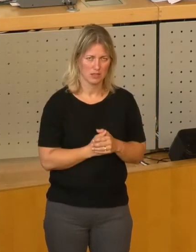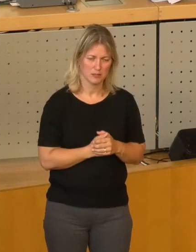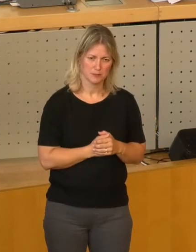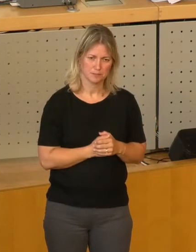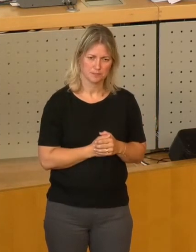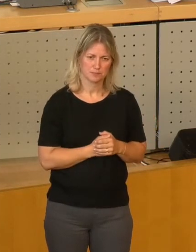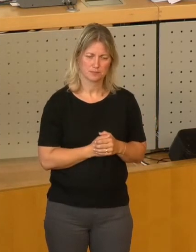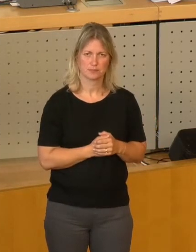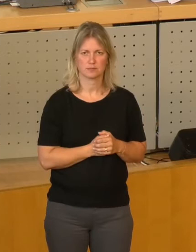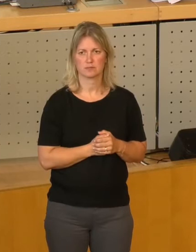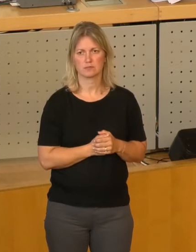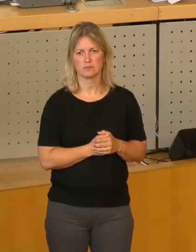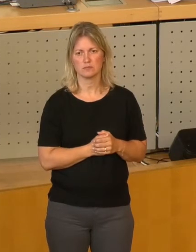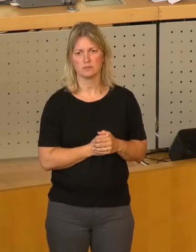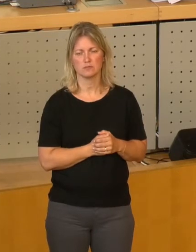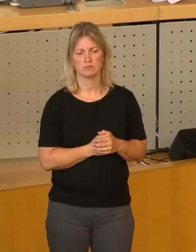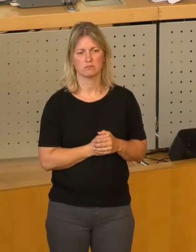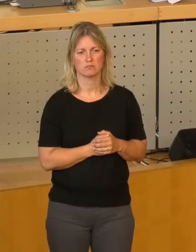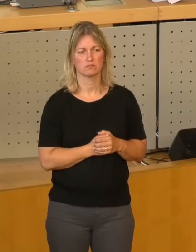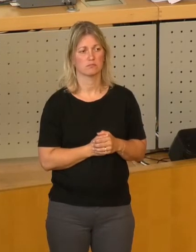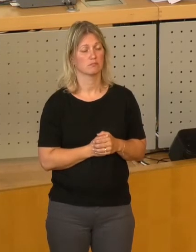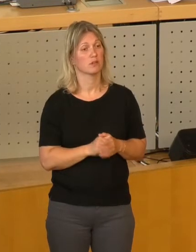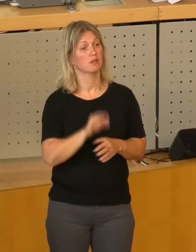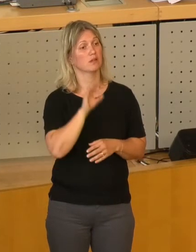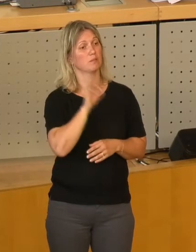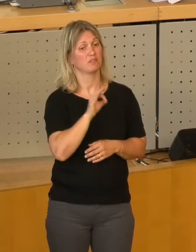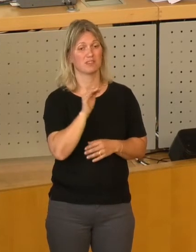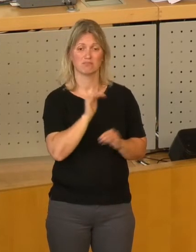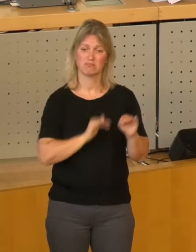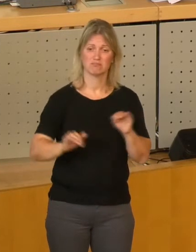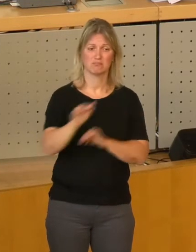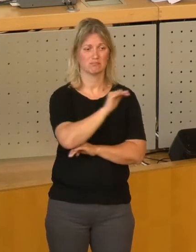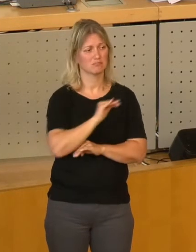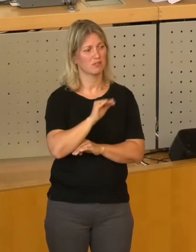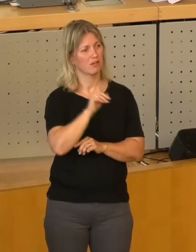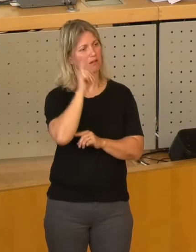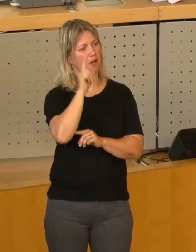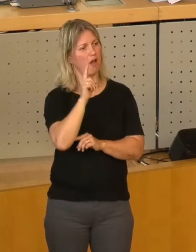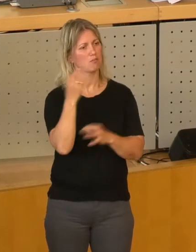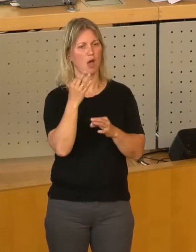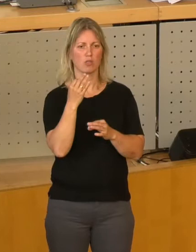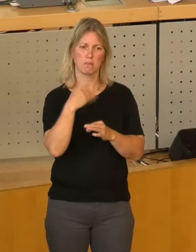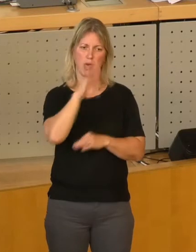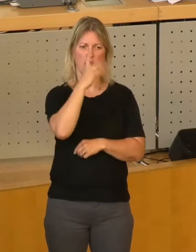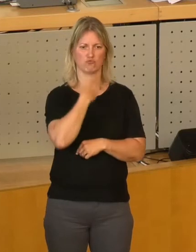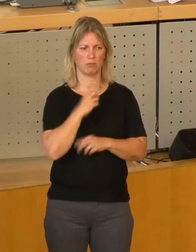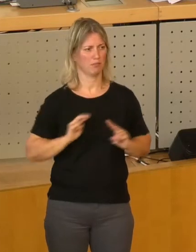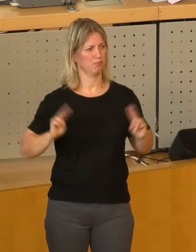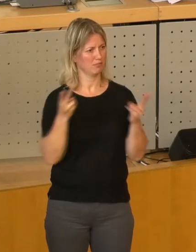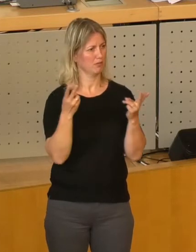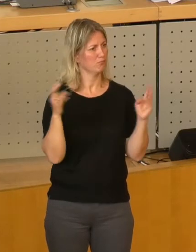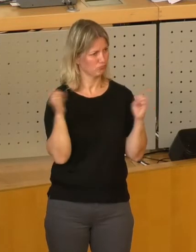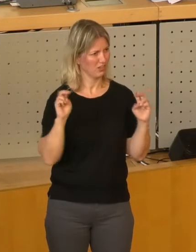eigentlich breiter Konsens des Rates wichtig ist, würden wir dann auch dem Änderungsantrag der